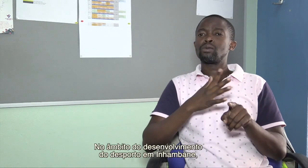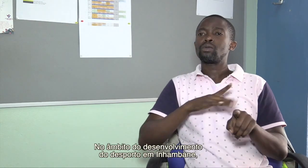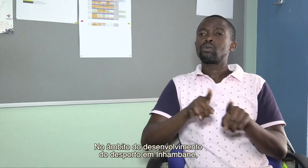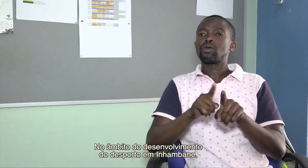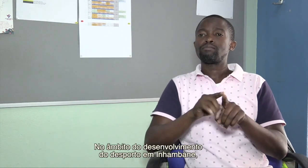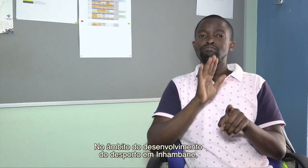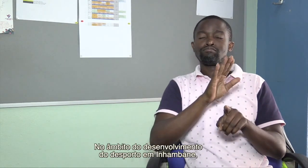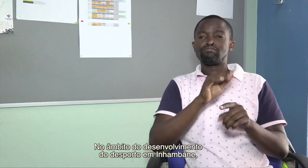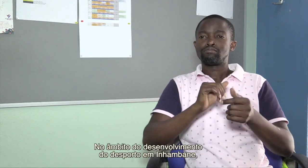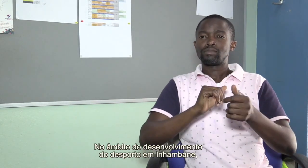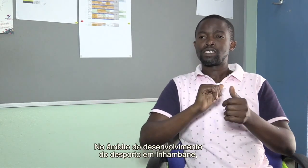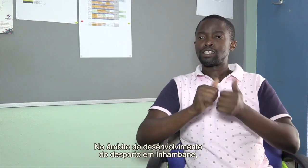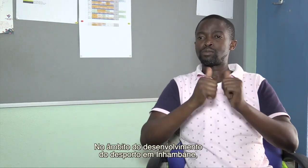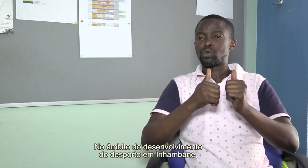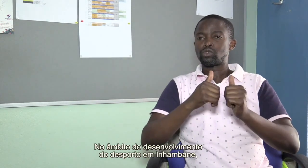província de Iambano.